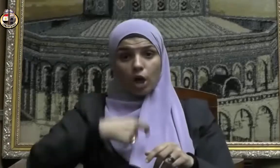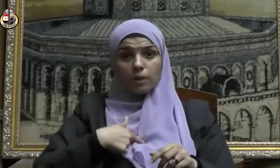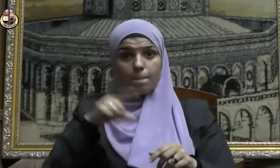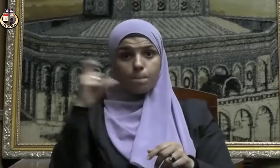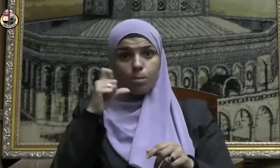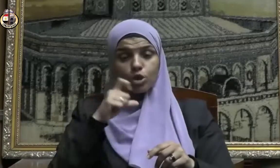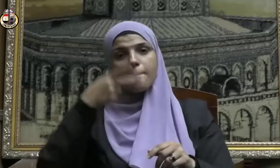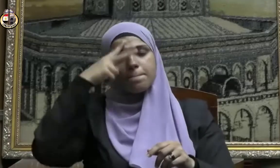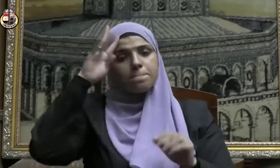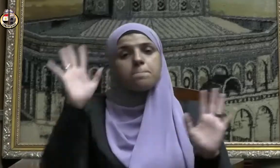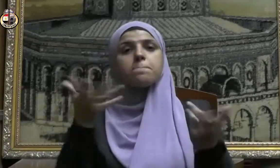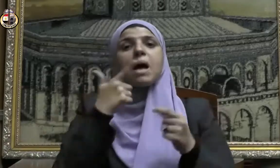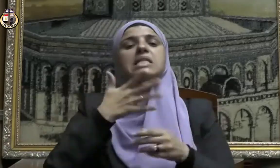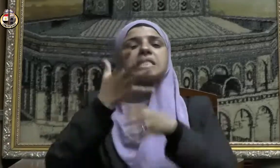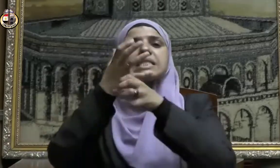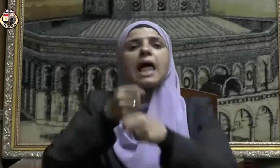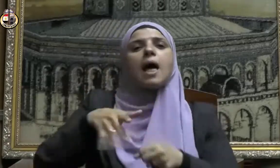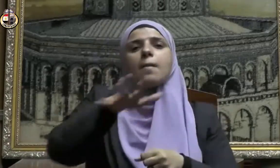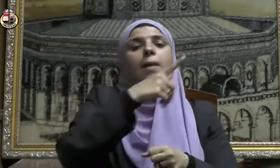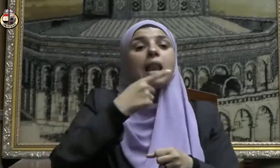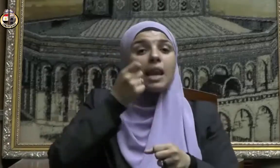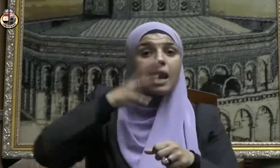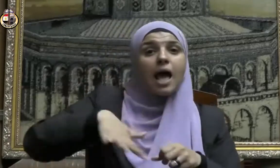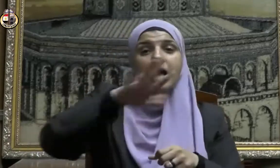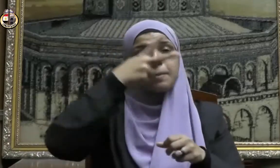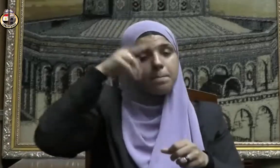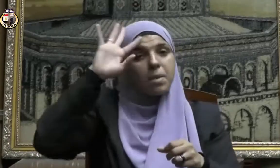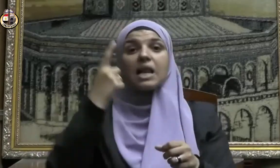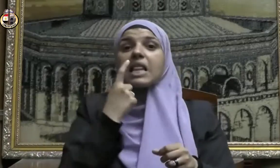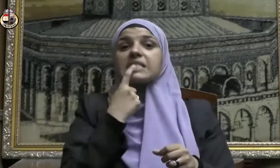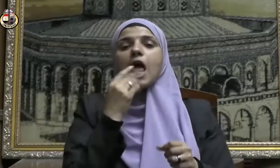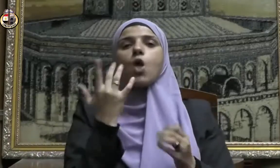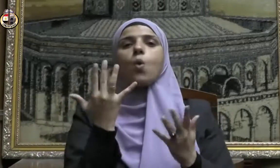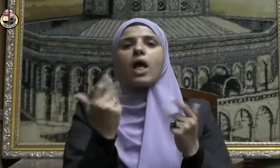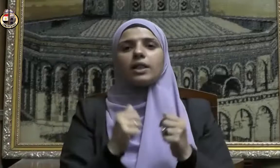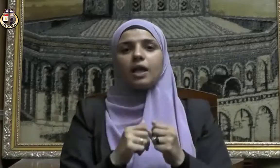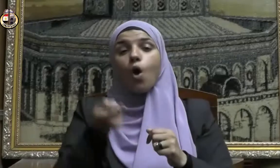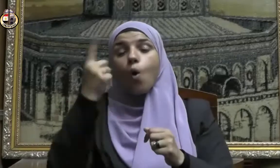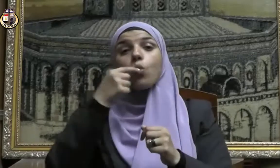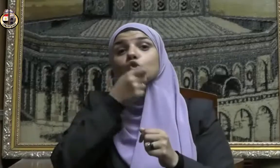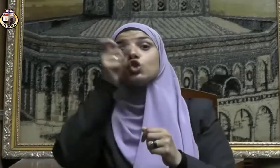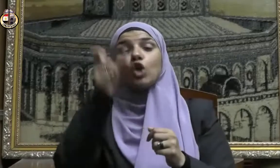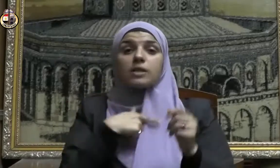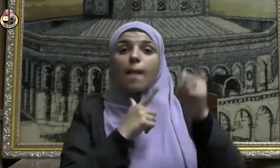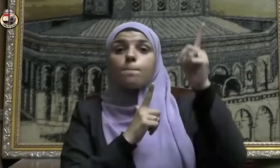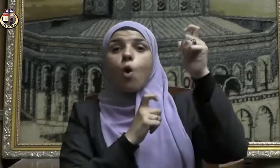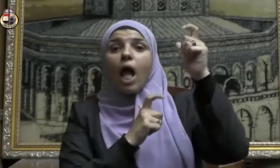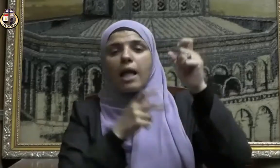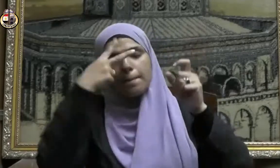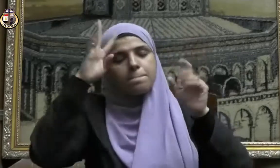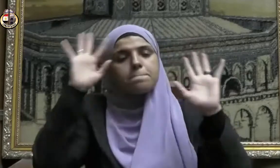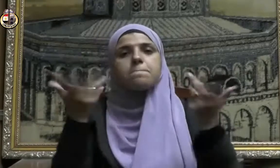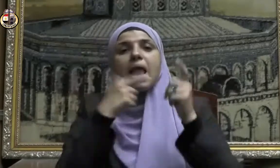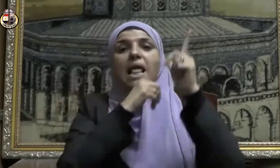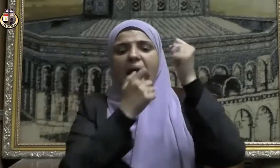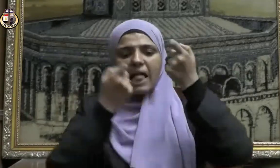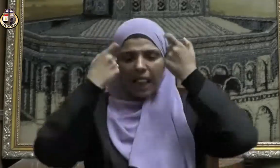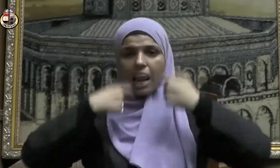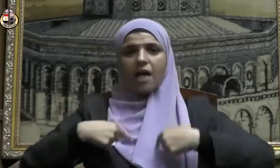من سلم الناس من لسانه ويده والمجاهد من جاهد نفسه في